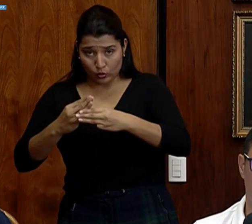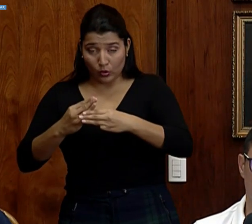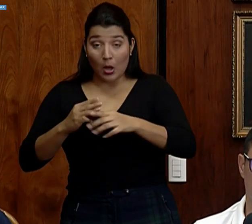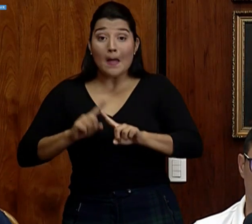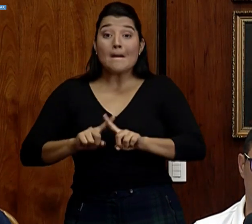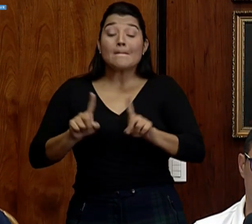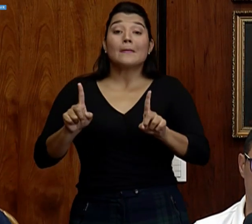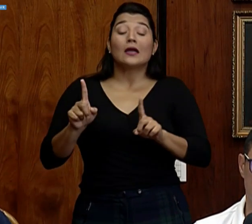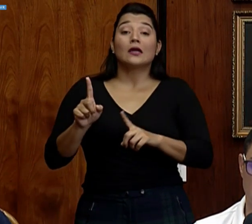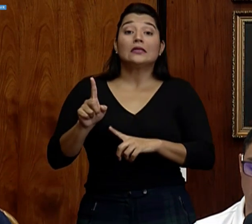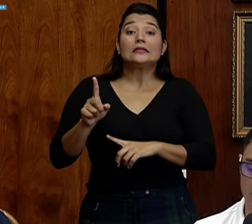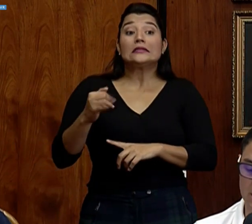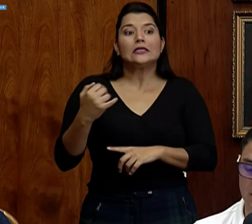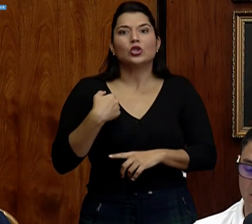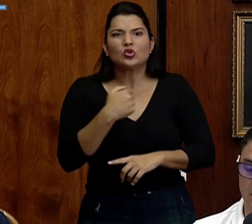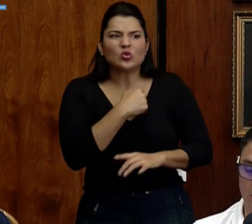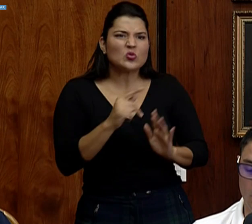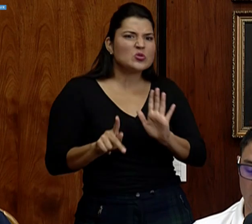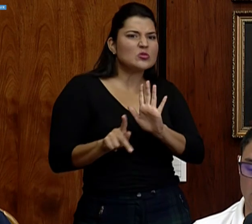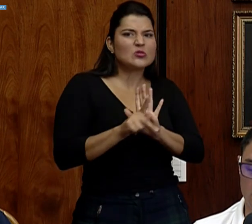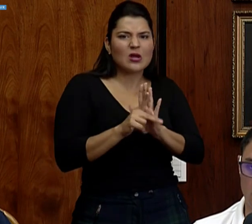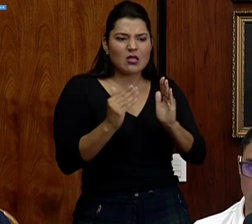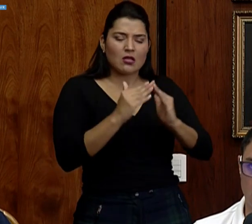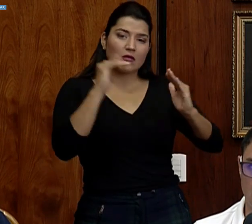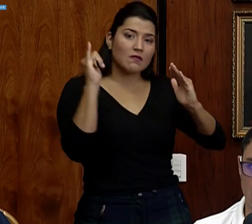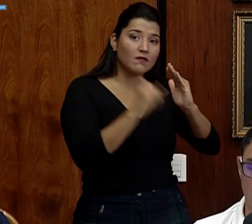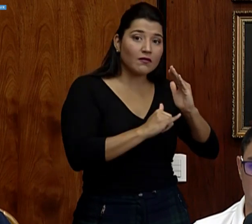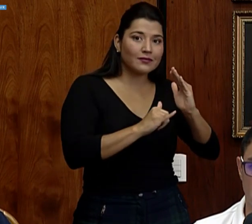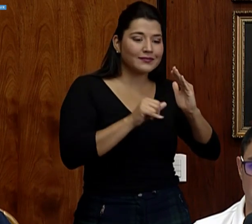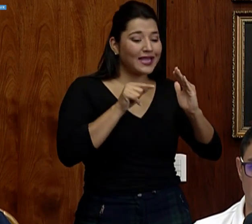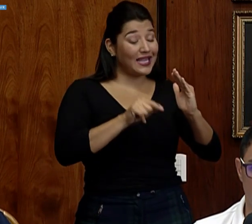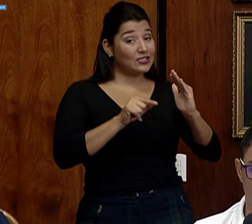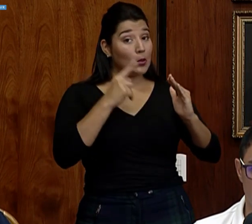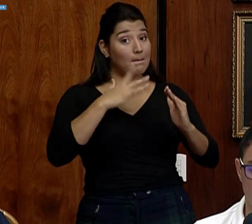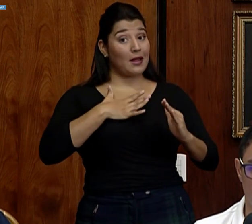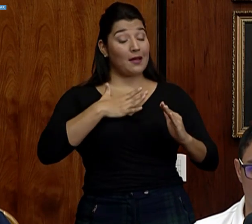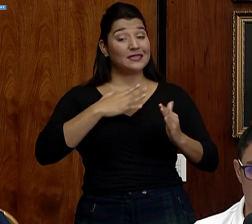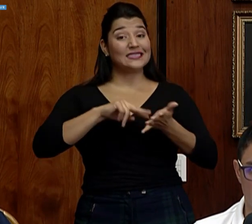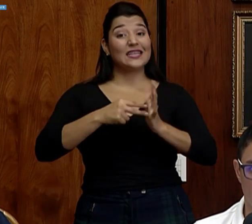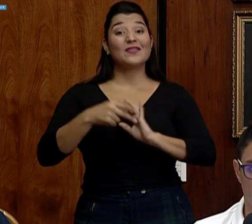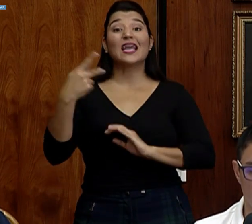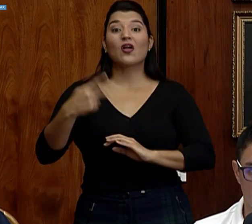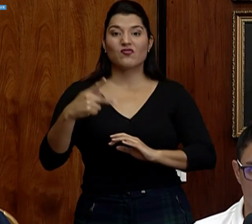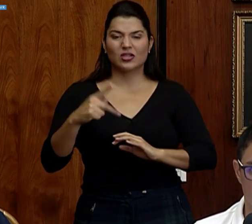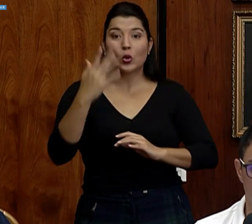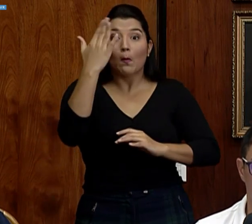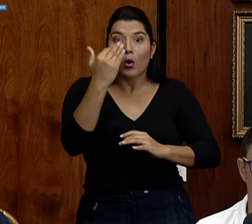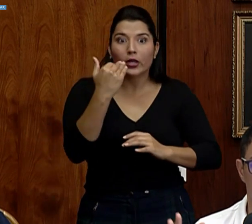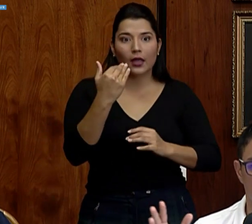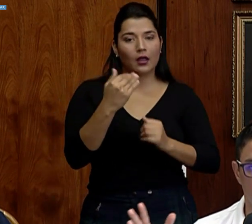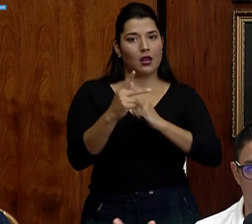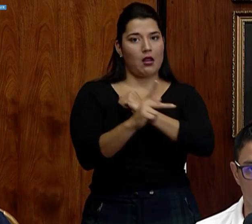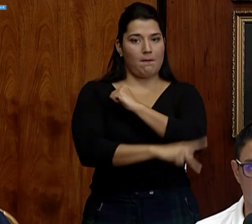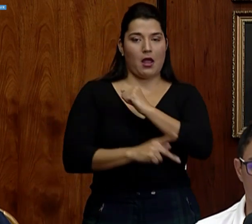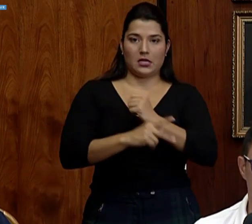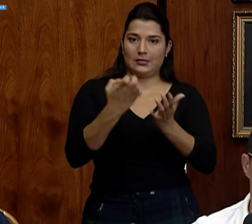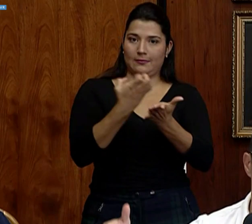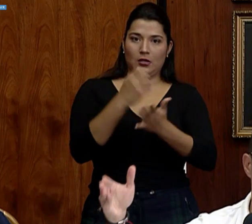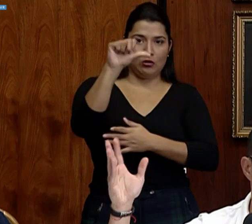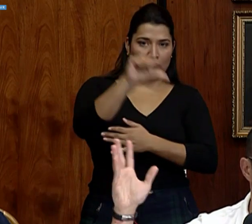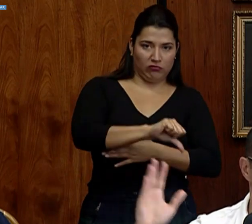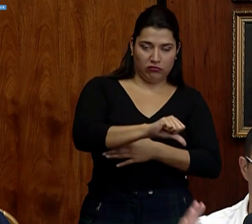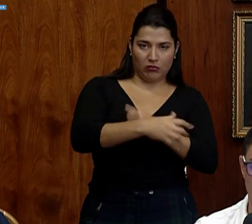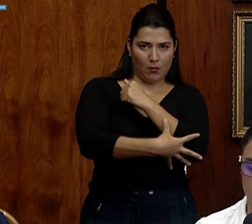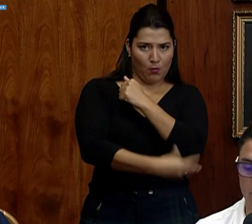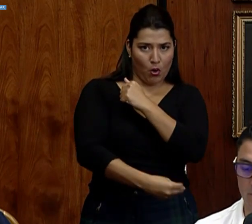absolutamente restrictivas, corremos el riesgo más bien de paralizar al país, empobrecerlo enormemente y cuando quitemos esas